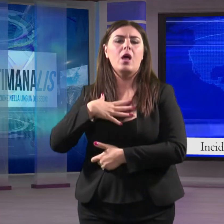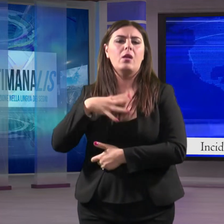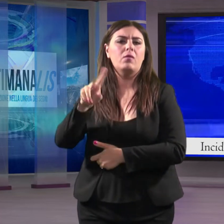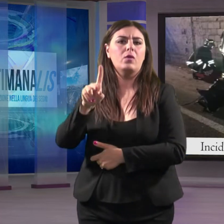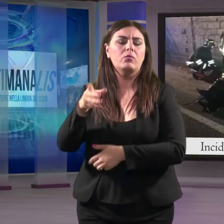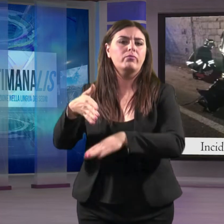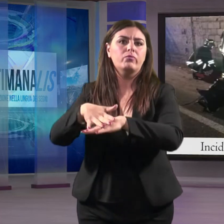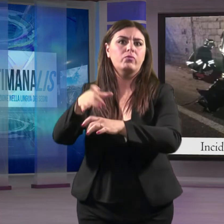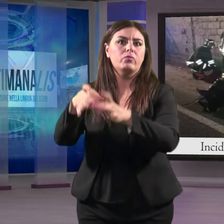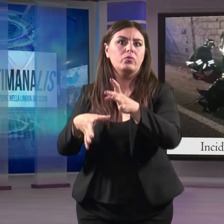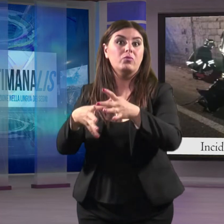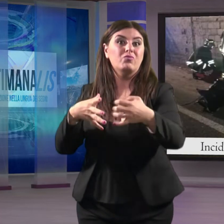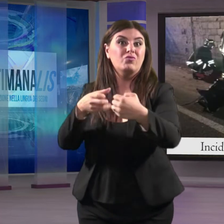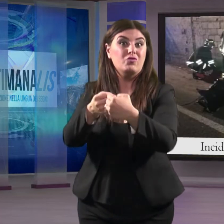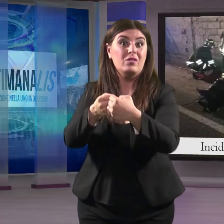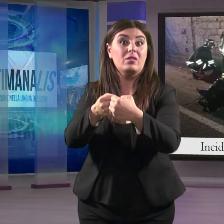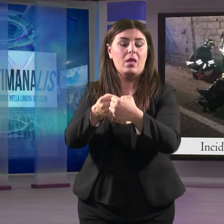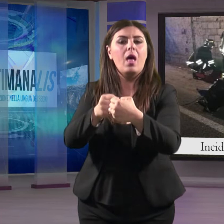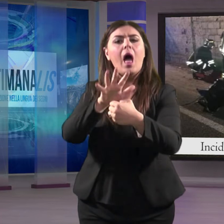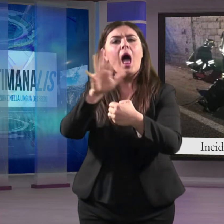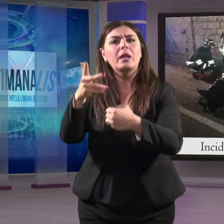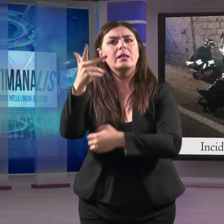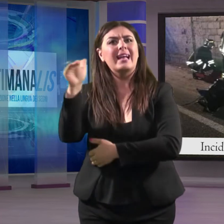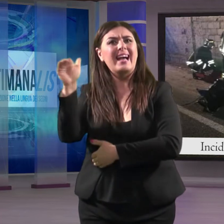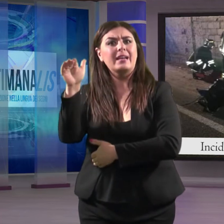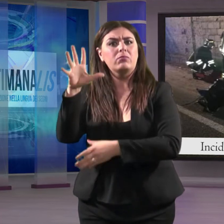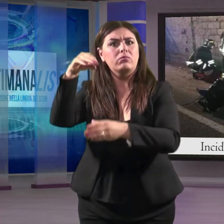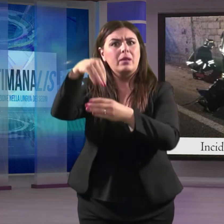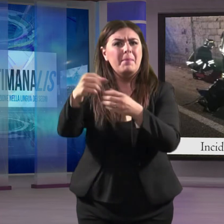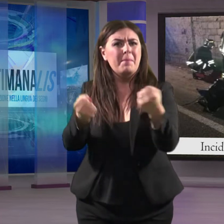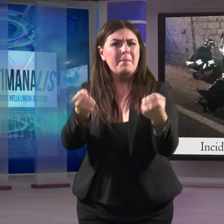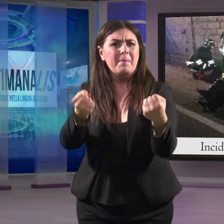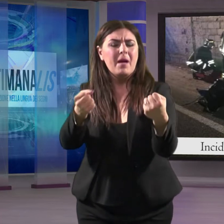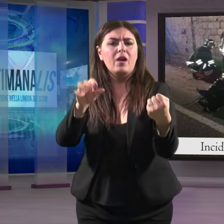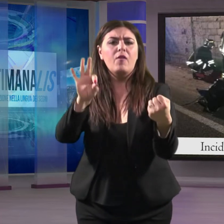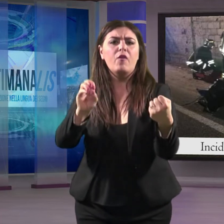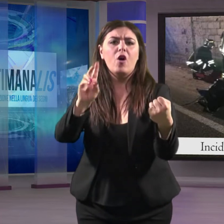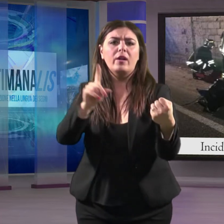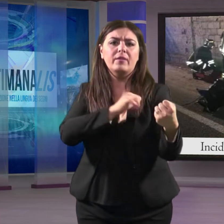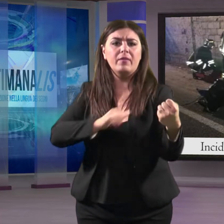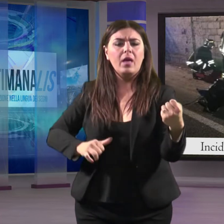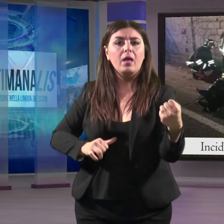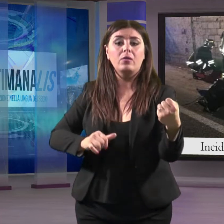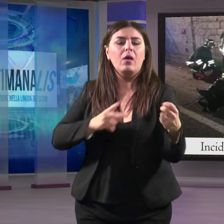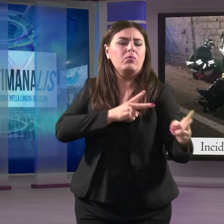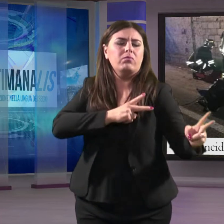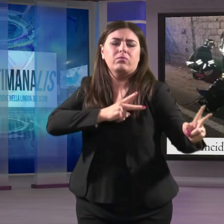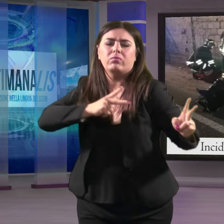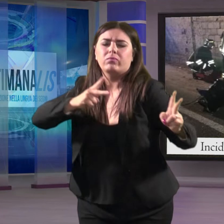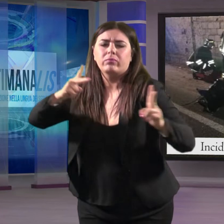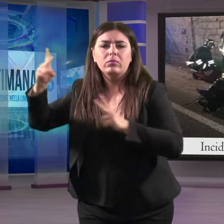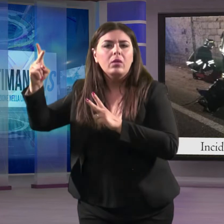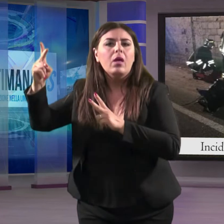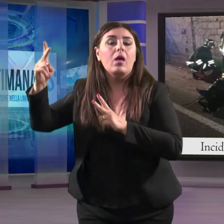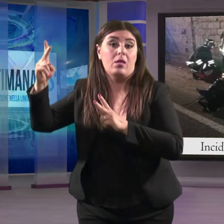deceduto sul colpo mentre gli altri tre ragazzi che erano a bordo della Ford Fiesta sono stati immediatamente soccorsi e